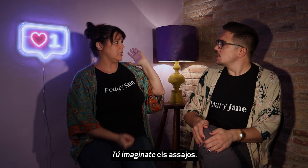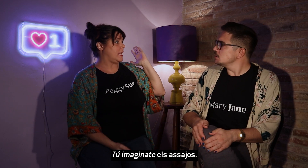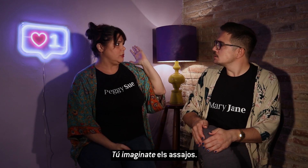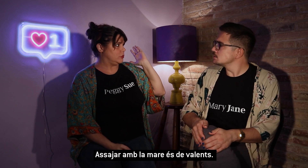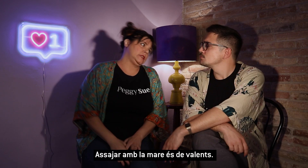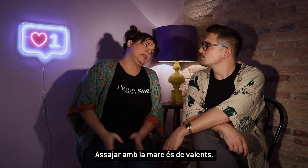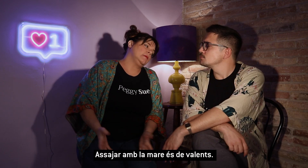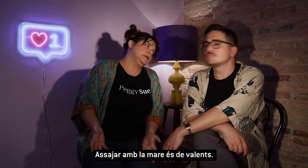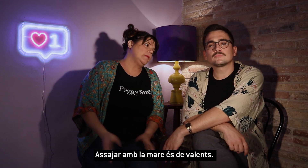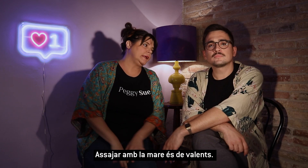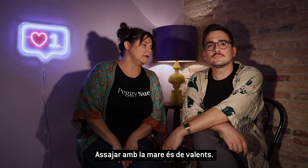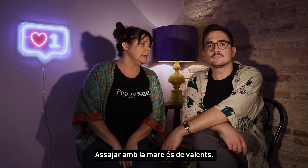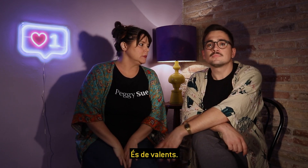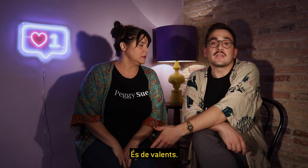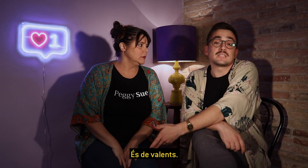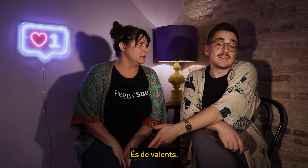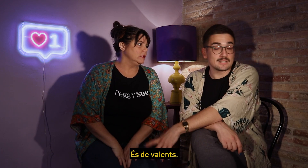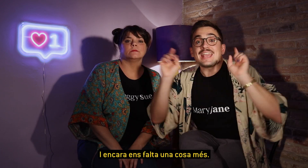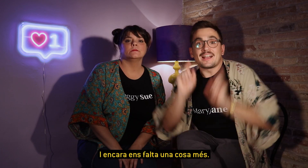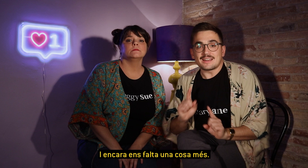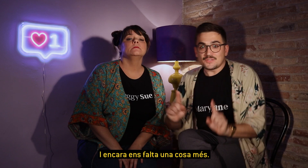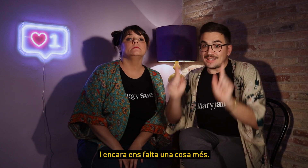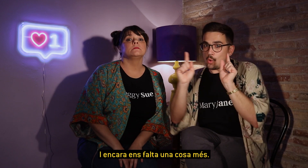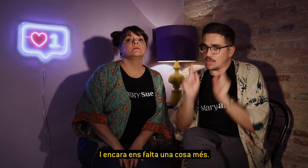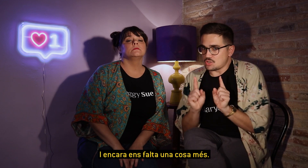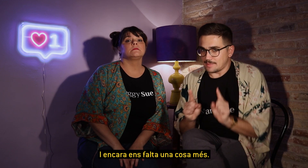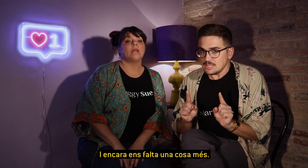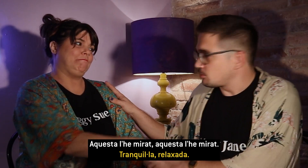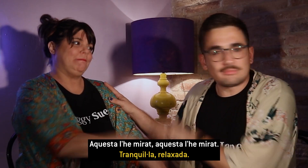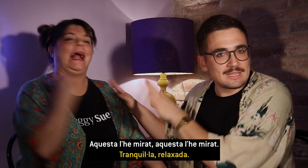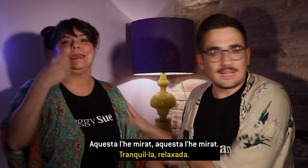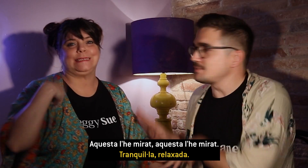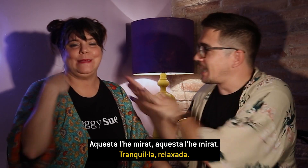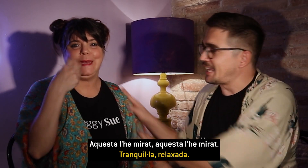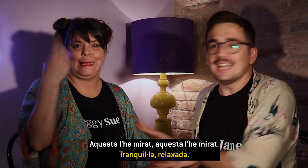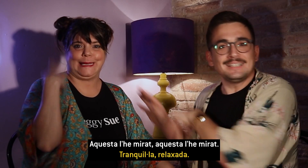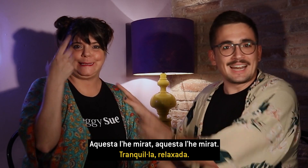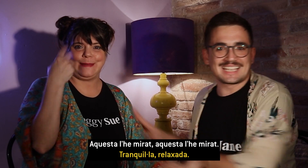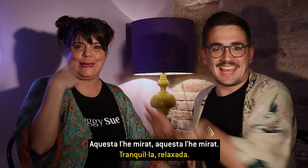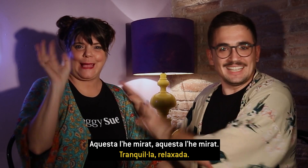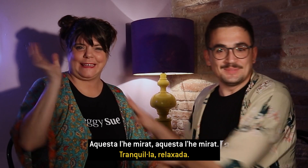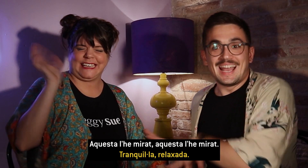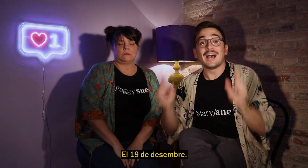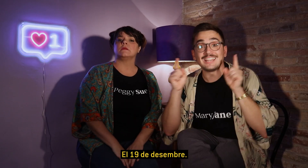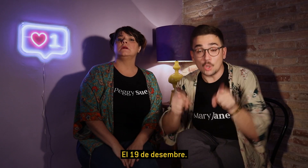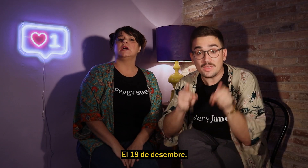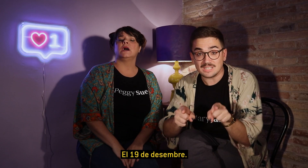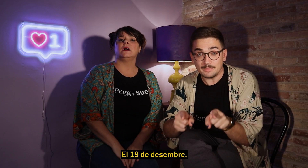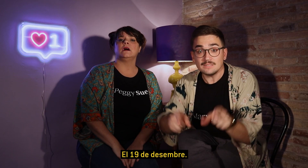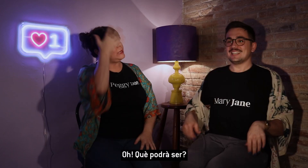assajos. Sí. Estajar amb la mare és de València. És de València. I encara ens falta una cosa més. Aquesta lindicat, que està lindicat. El 19 de desembre. M". No. no.